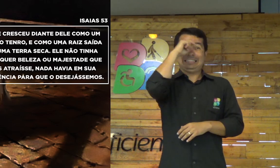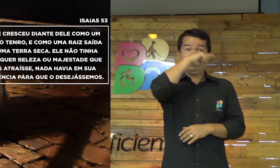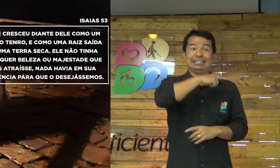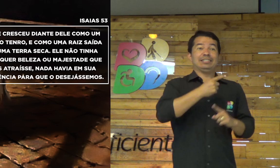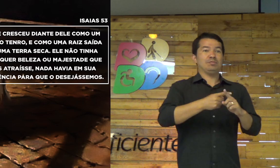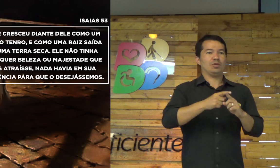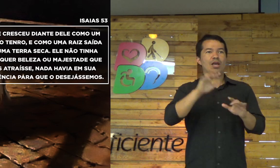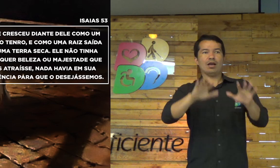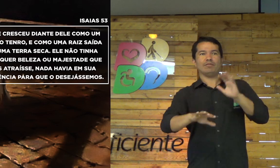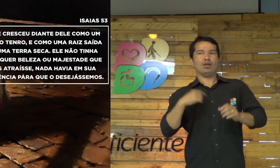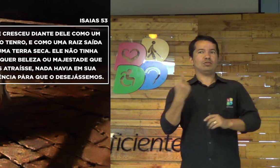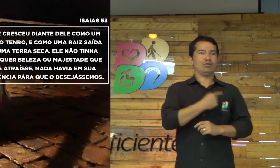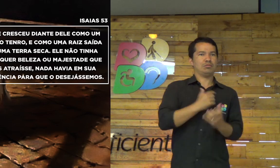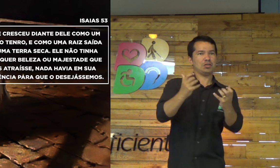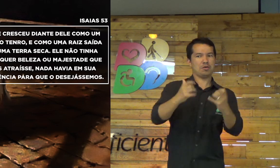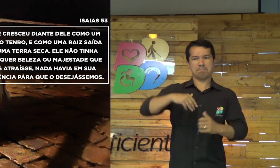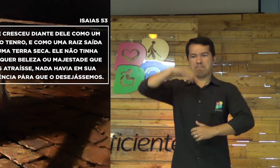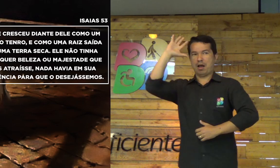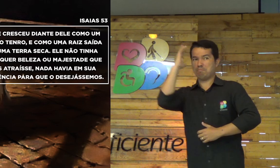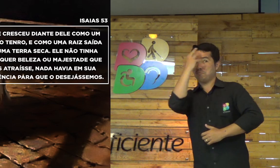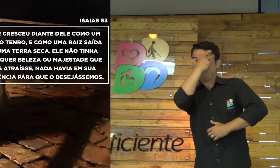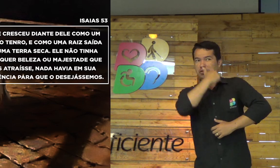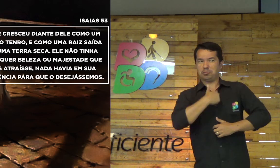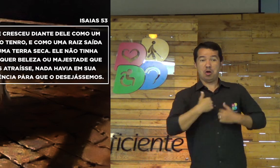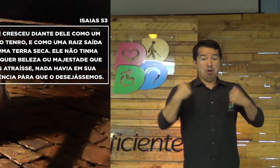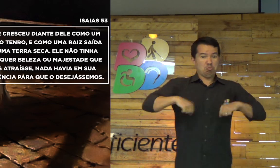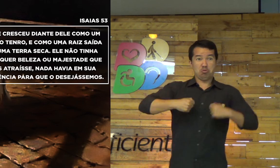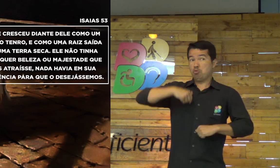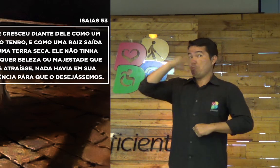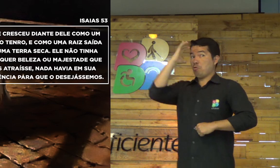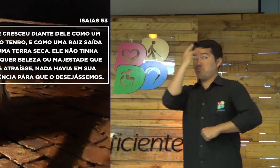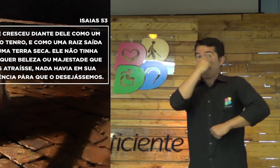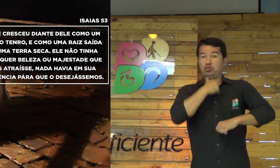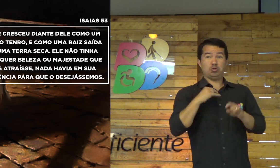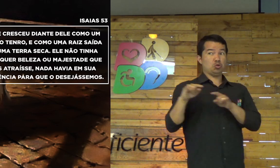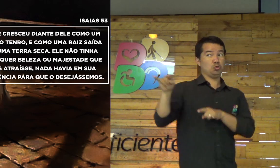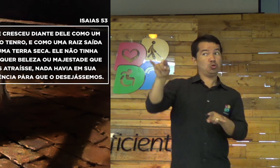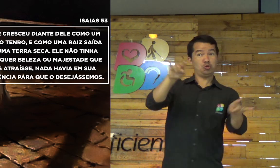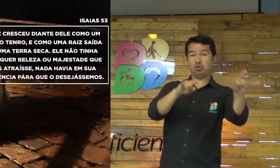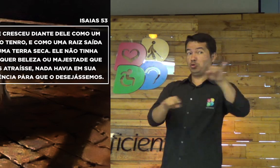É difícil. Às vezes, a gente...